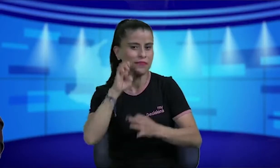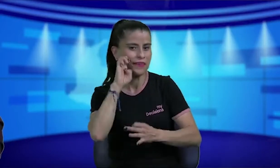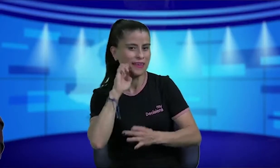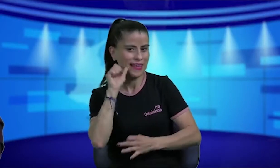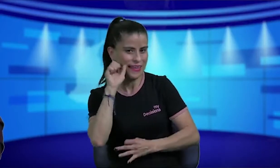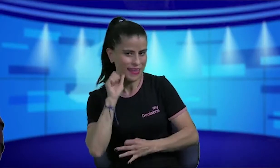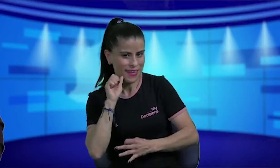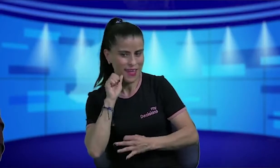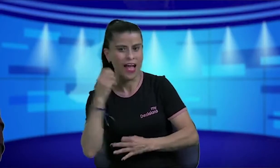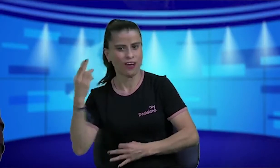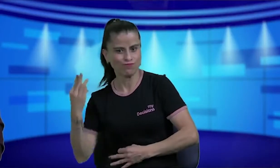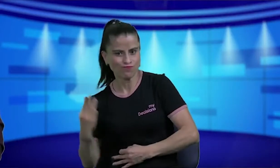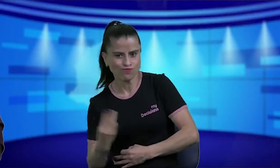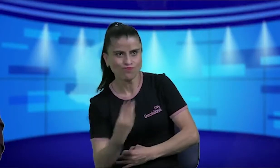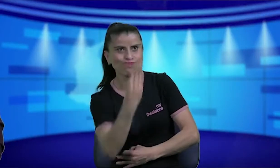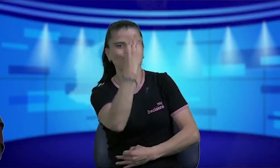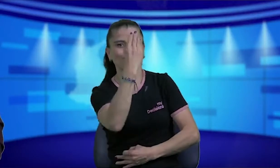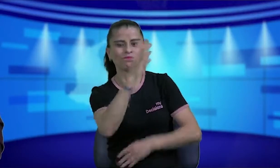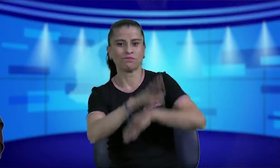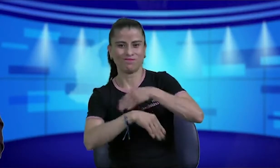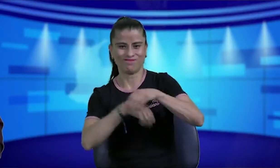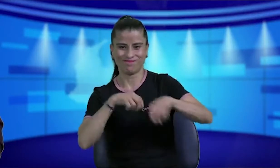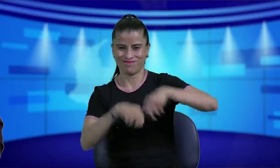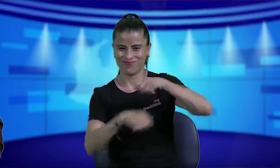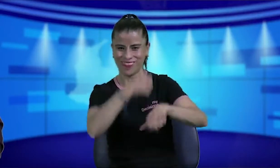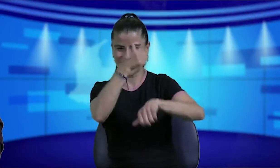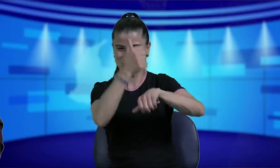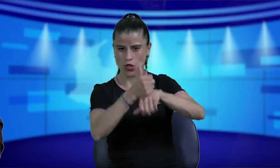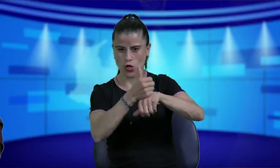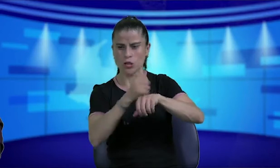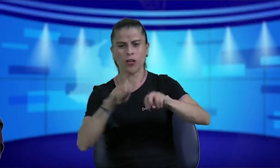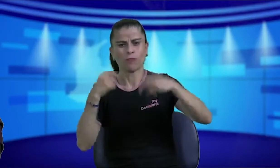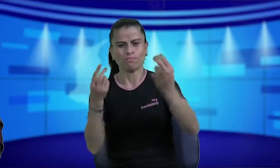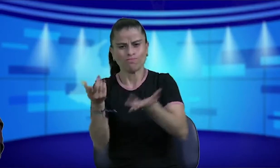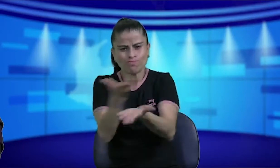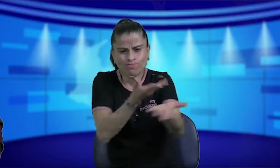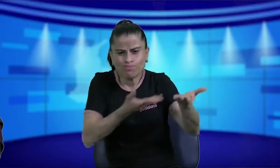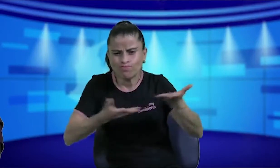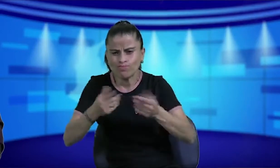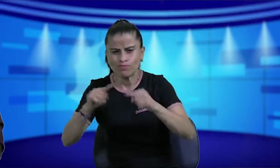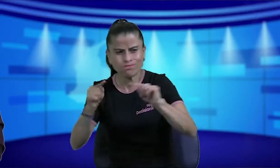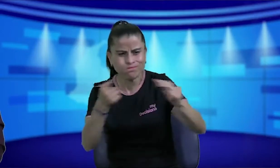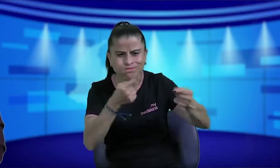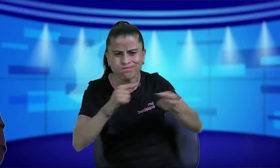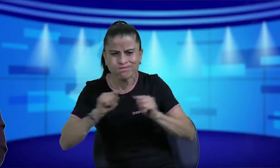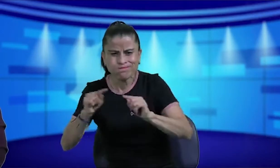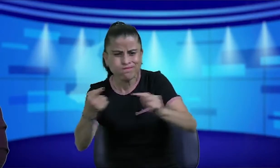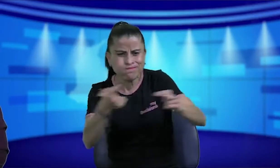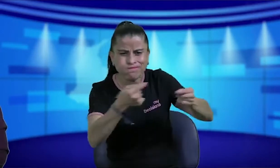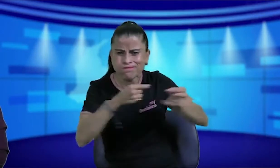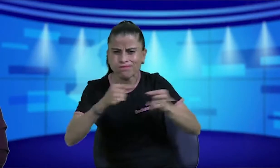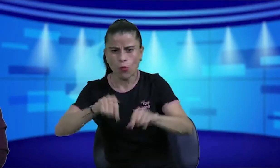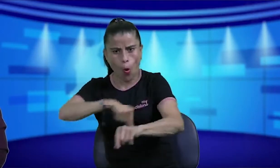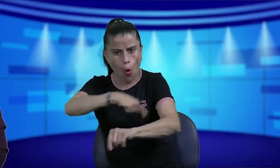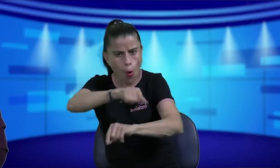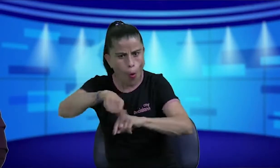Ocampo, Erika y bueno subieron ellos al Ministerio de Transporte con los directivos de allá empezaron un debate